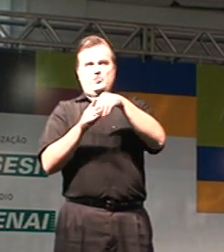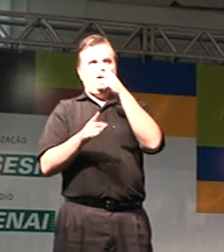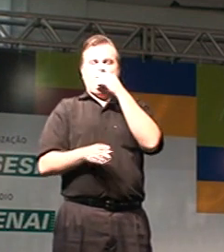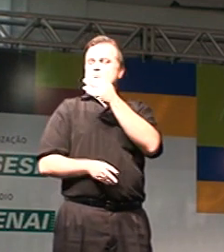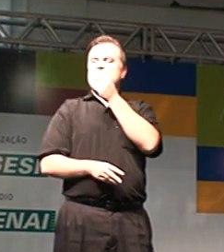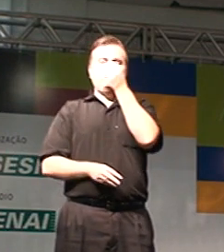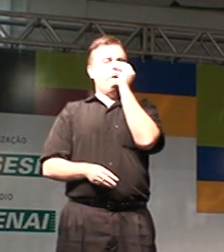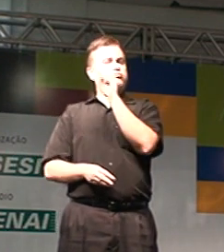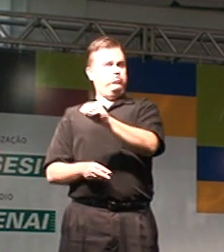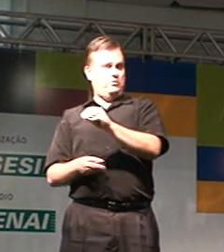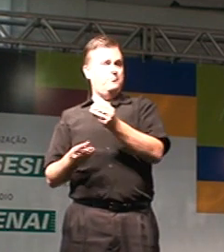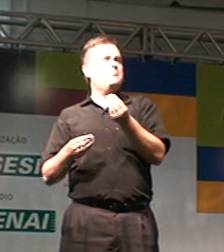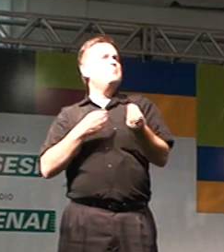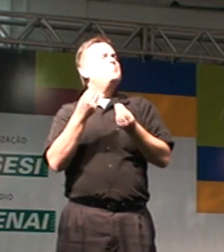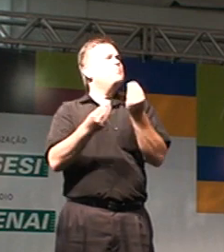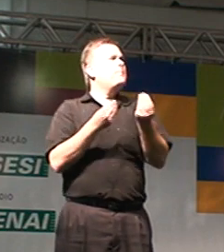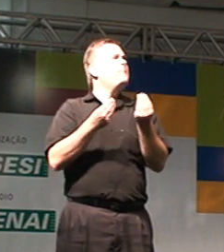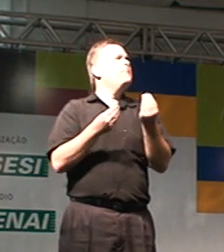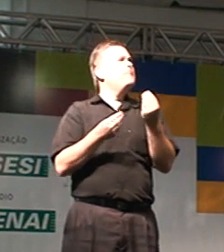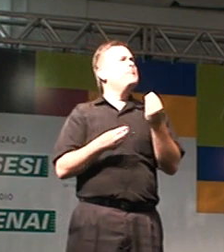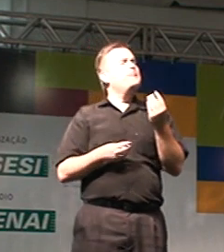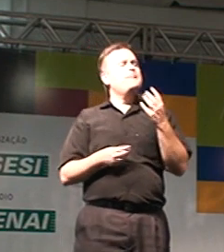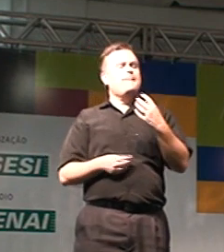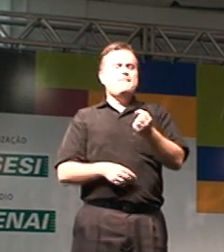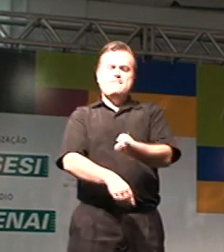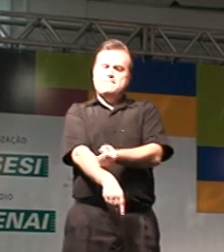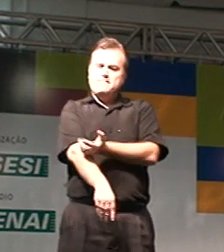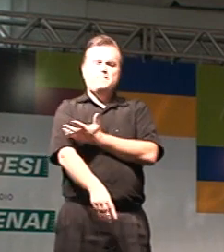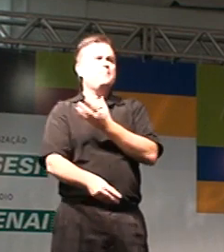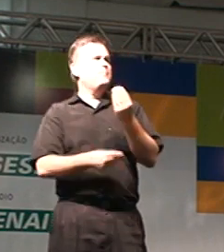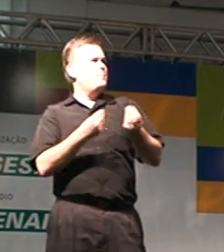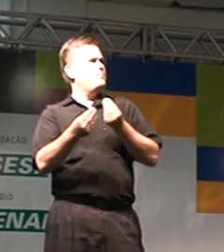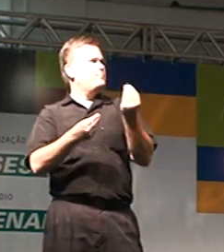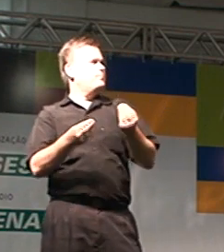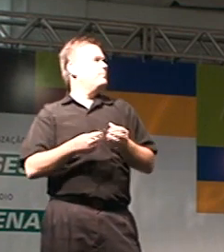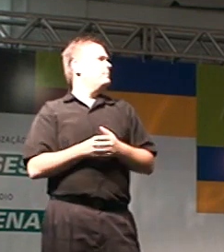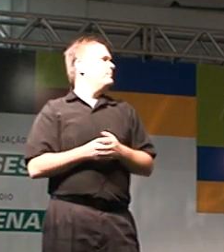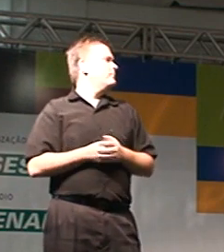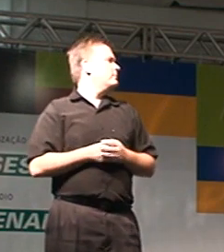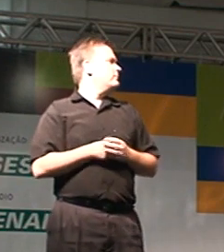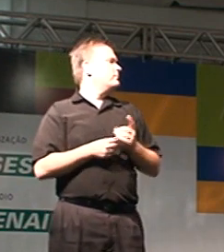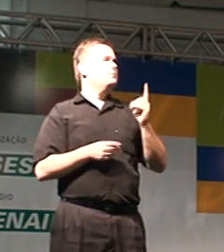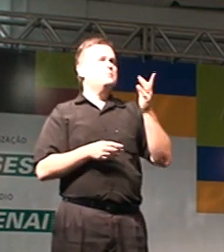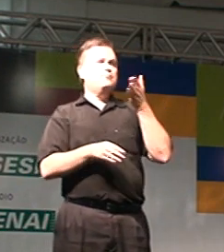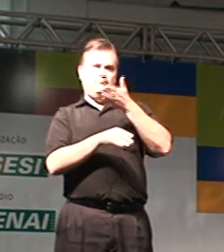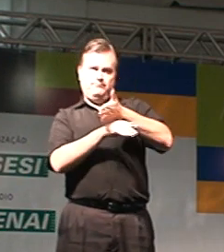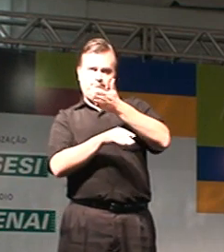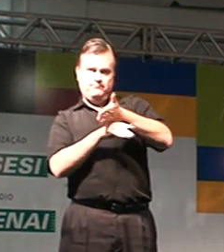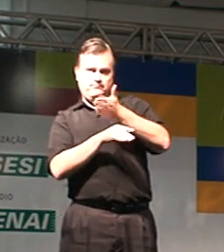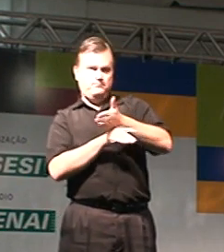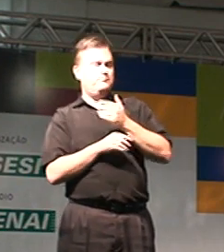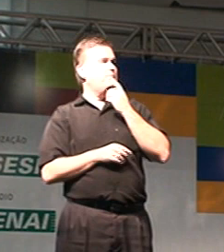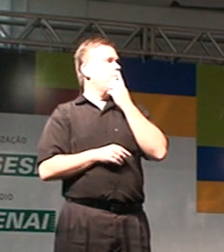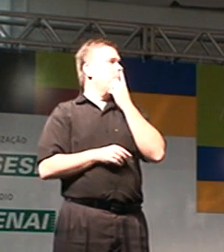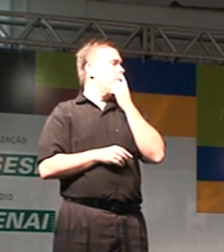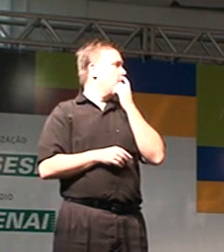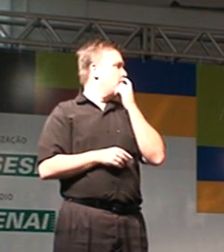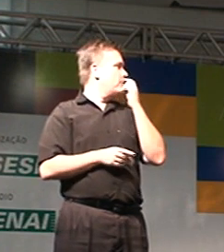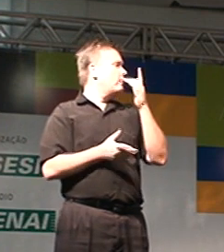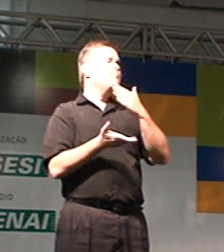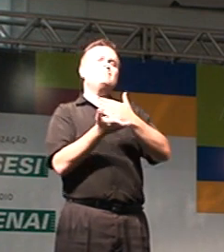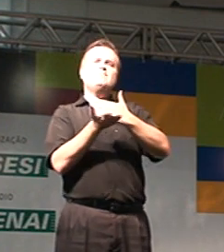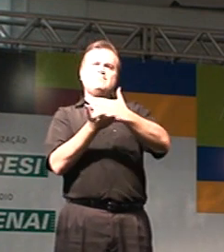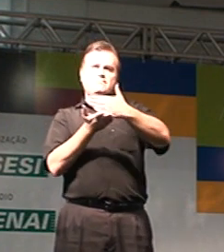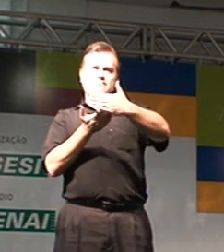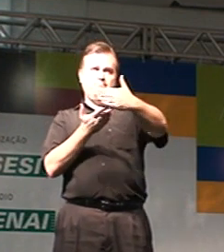então, isso me deixa de ser civilizado igual o Ricardo que eu ponho. Bem, para começar,